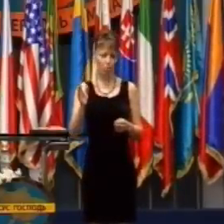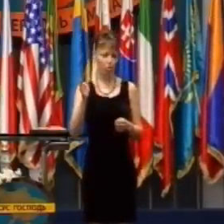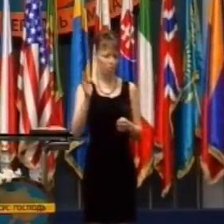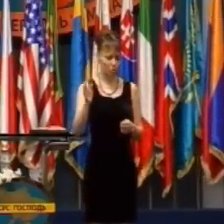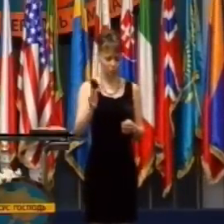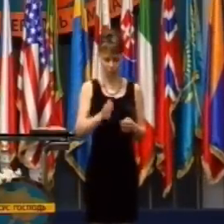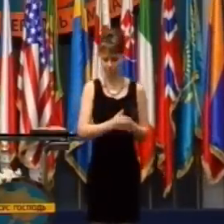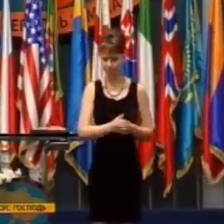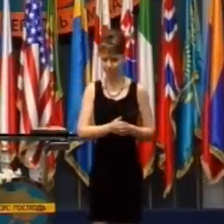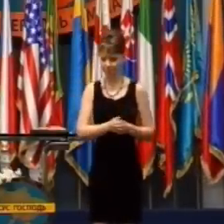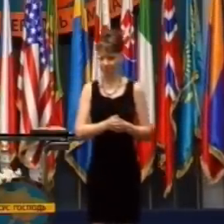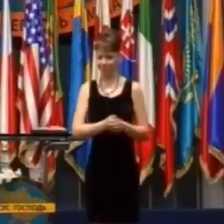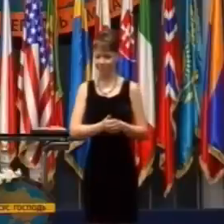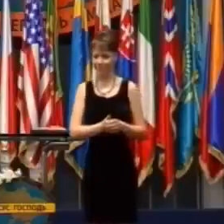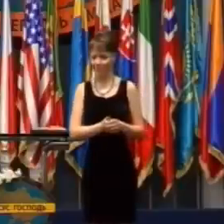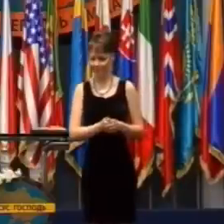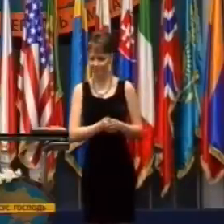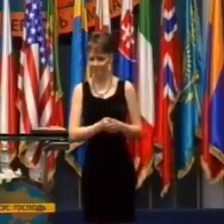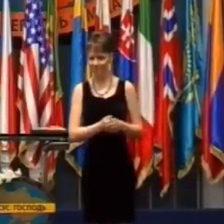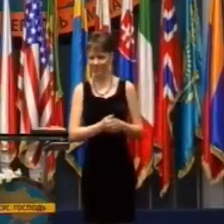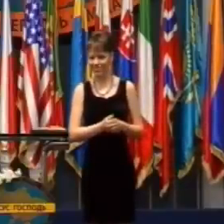Nepriateľ je ako mafia.